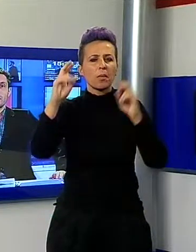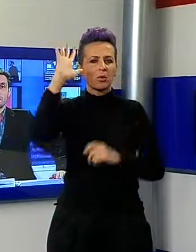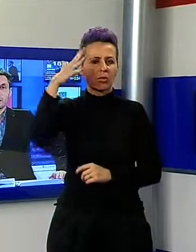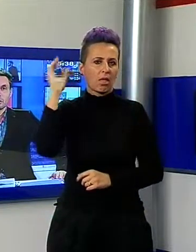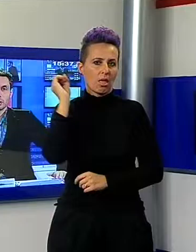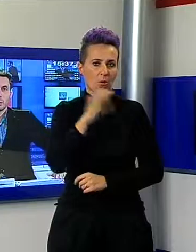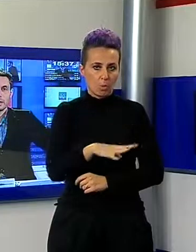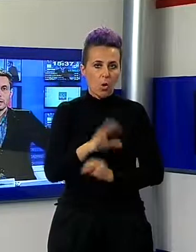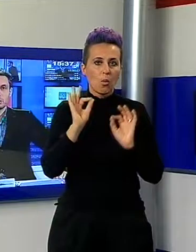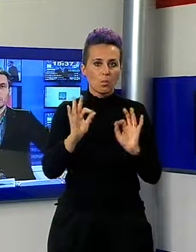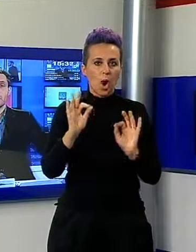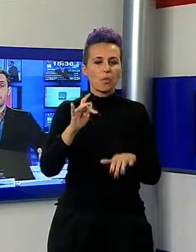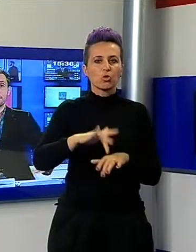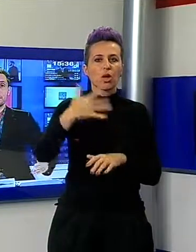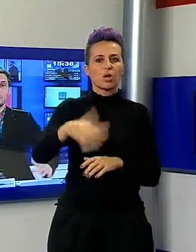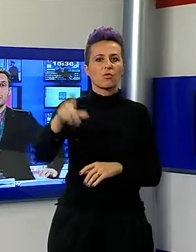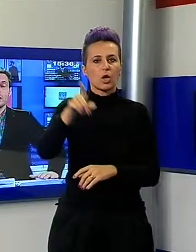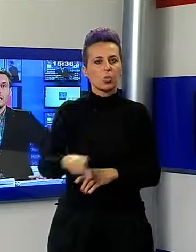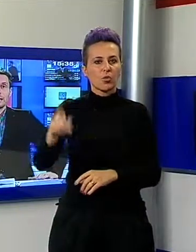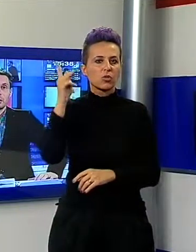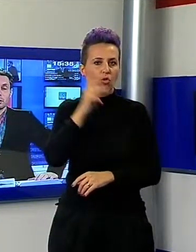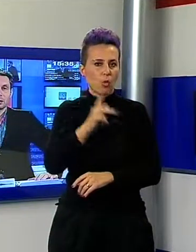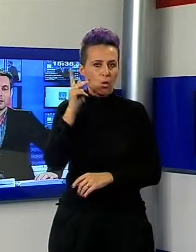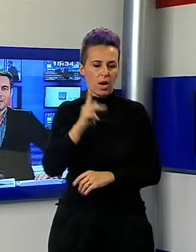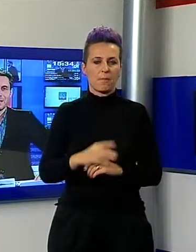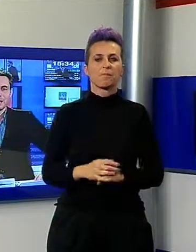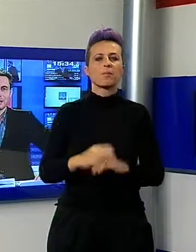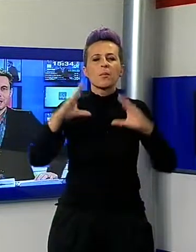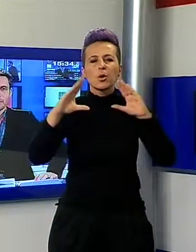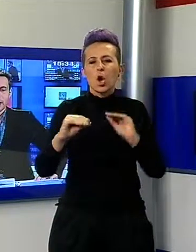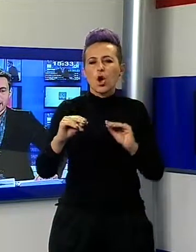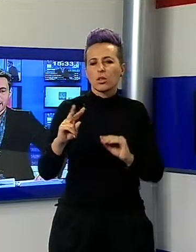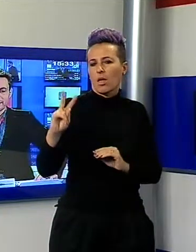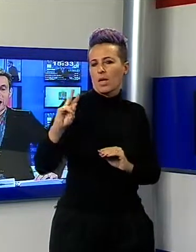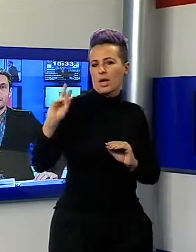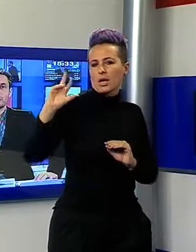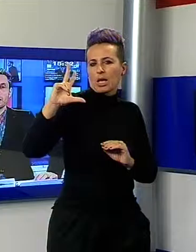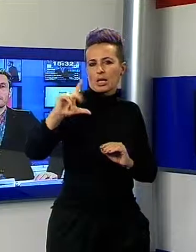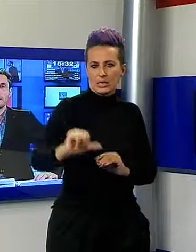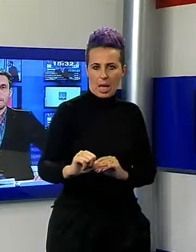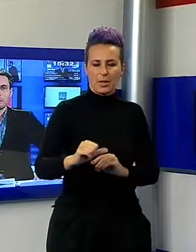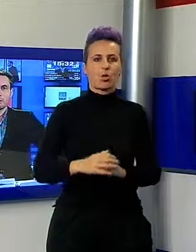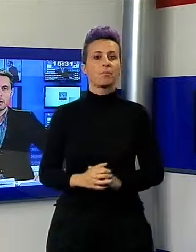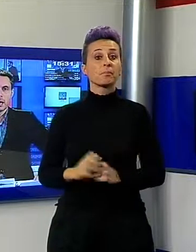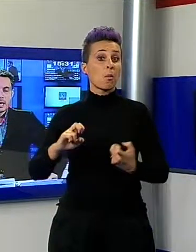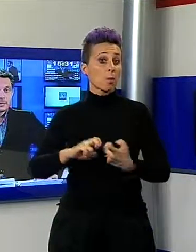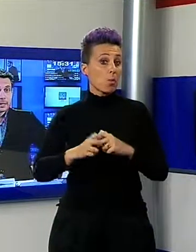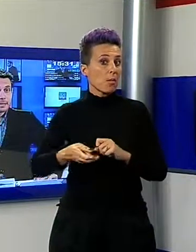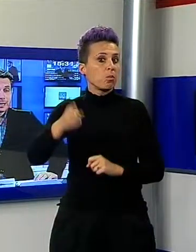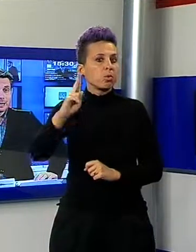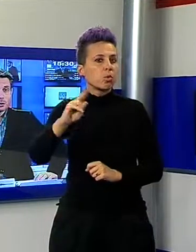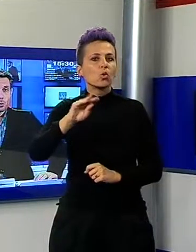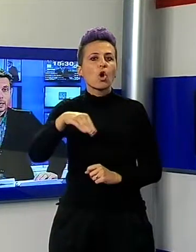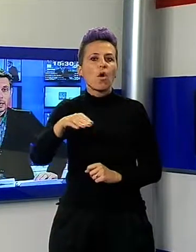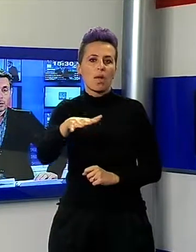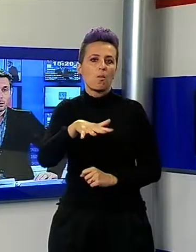abbattuto sulla provincia di Lucca nelle ultime ore, soprattutto nella notte fra venerdì e sabato. I problemi maggiori nella